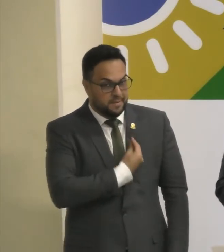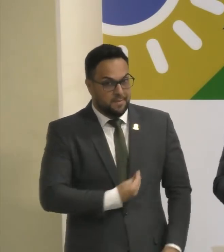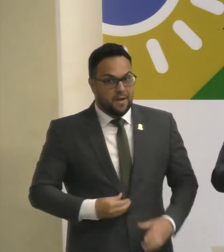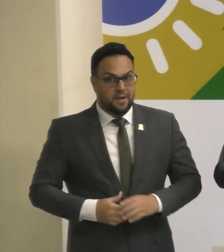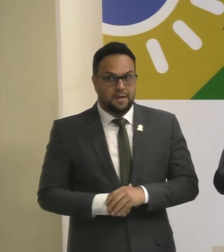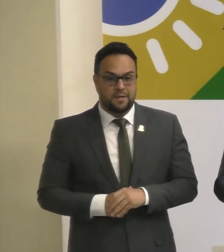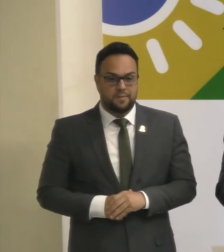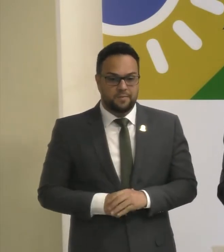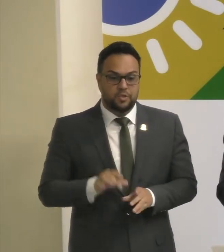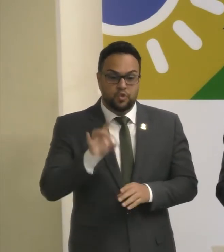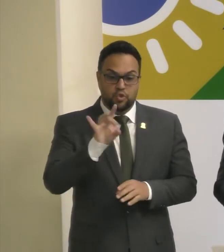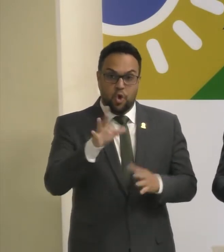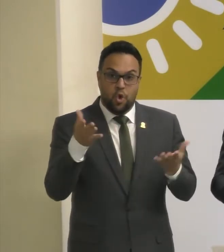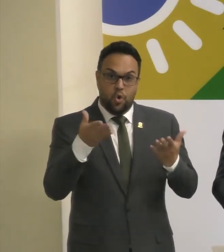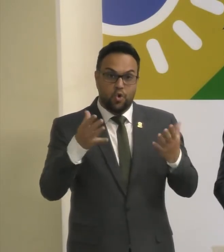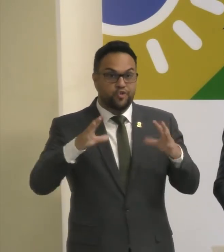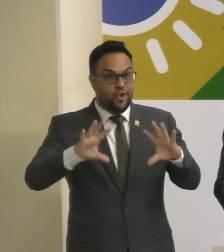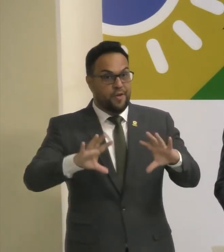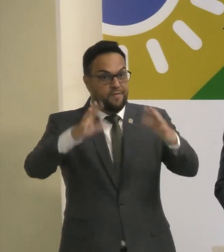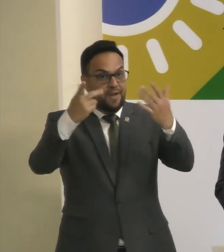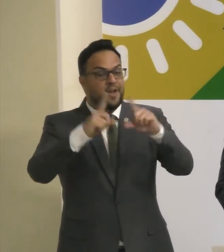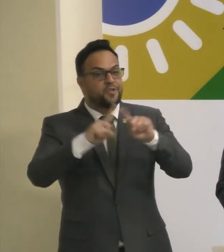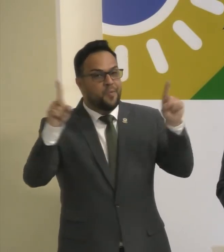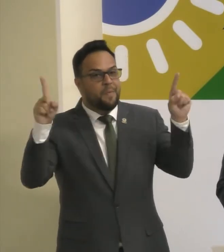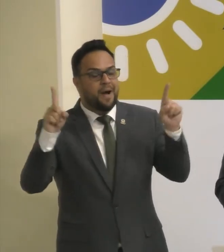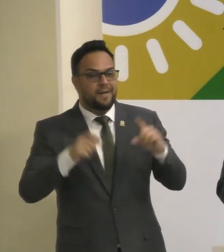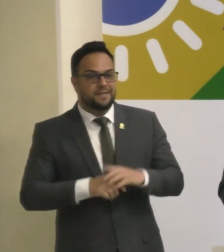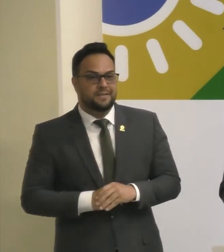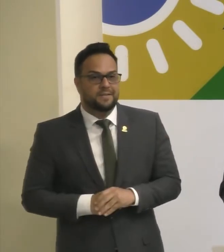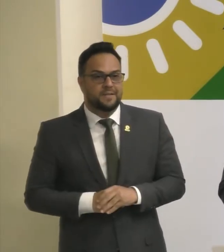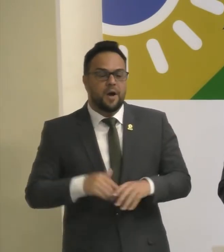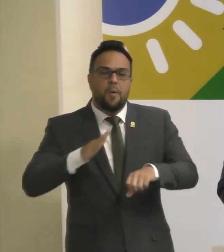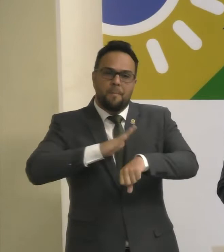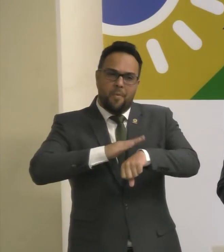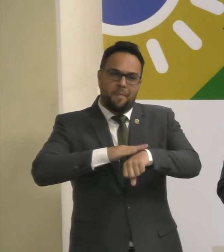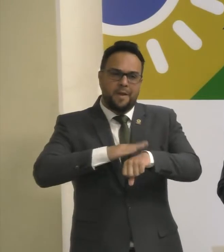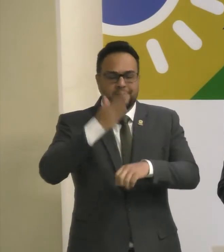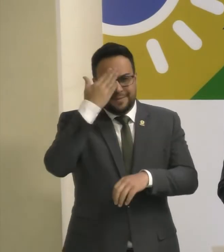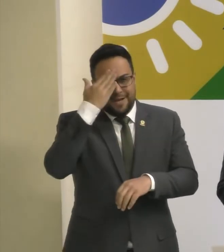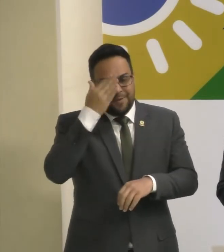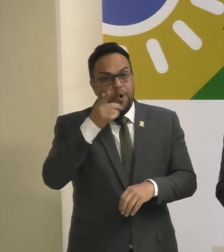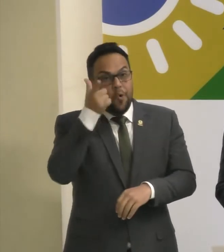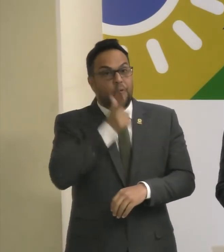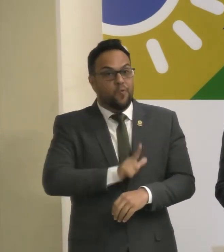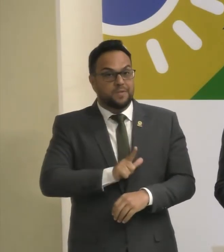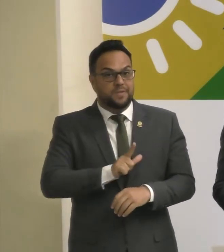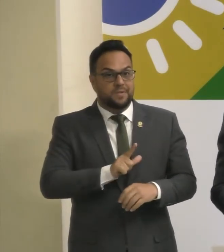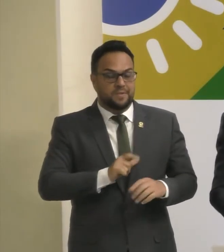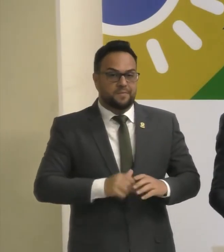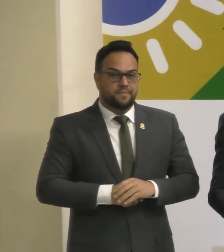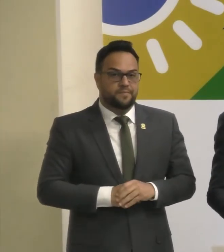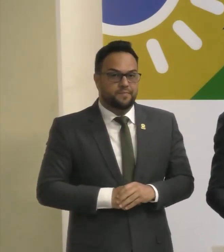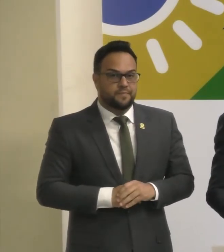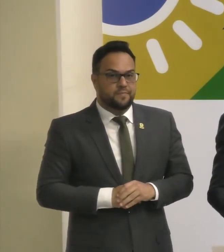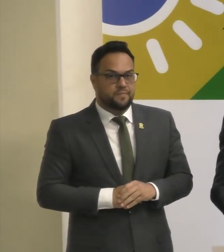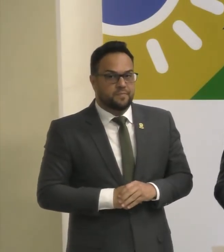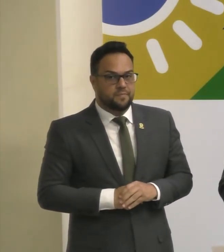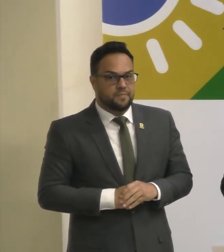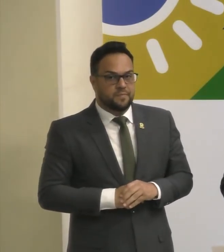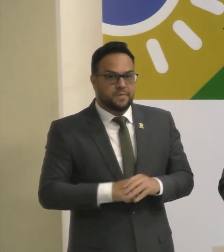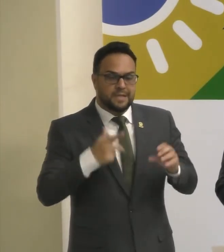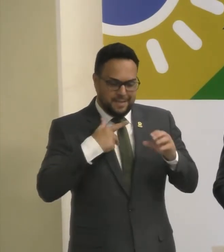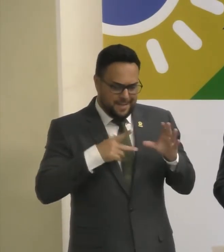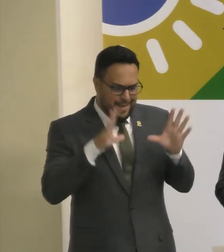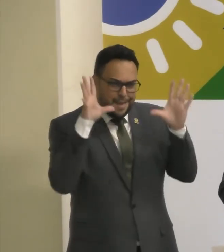não só desse evento, bem como desse momento para que chegássemos a isso. E, basicamente, se resume tudo